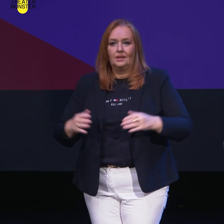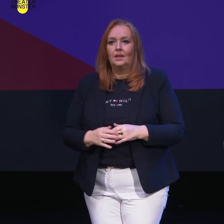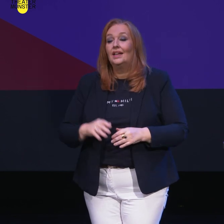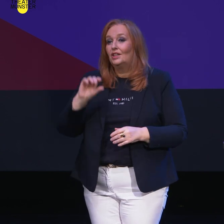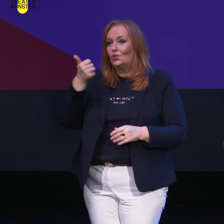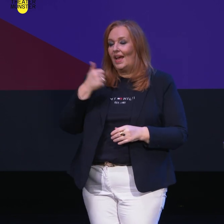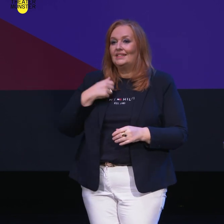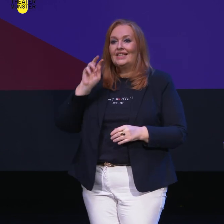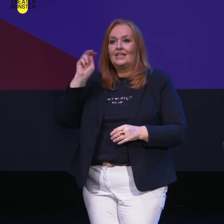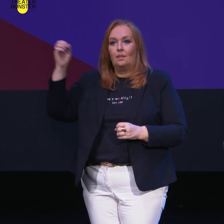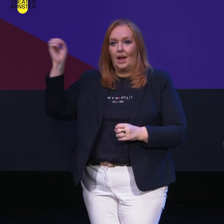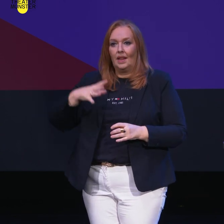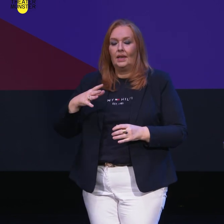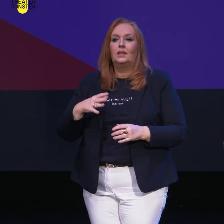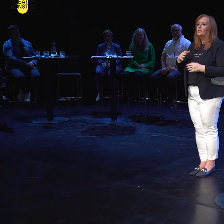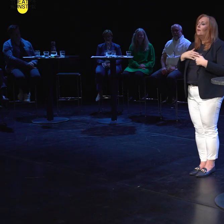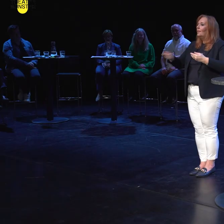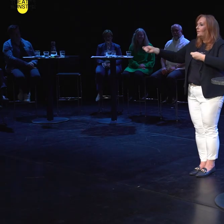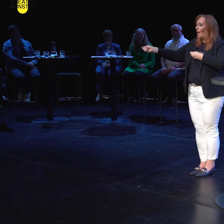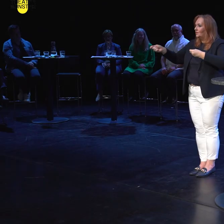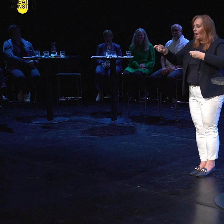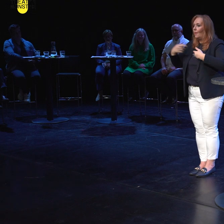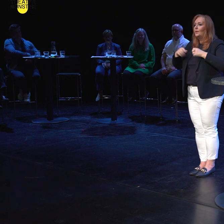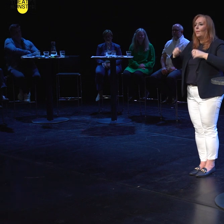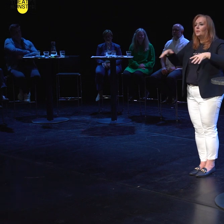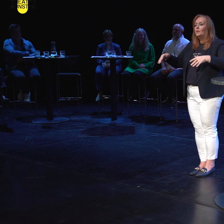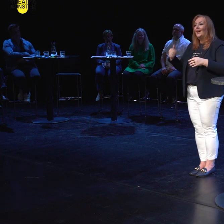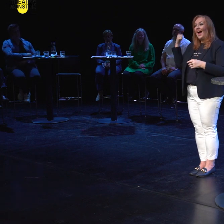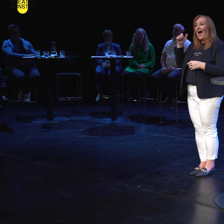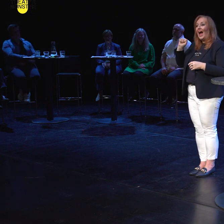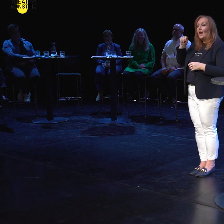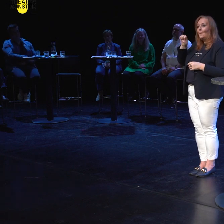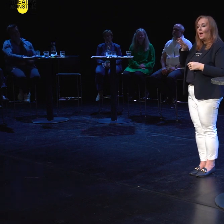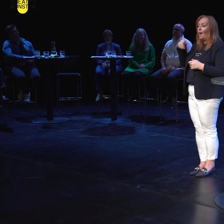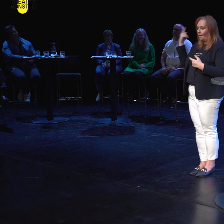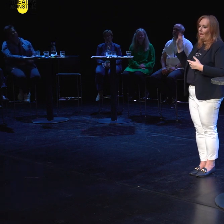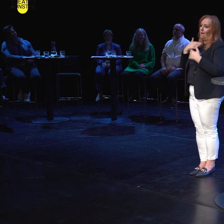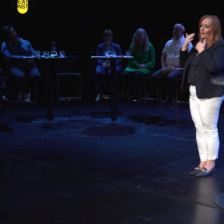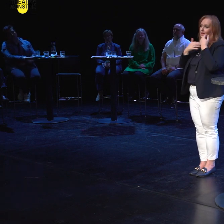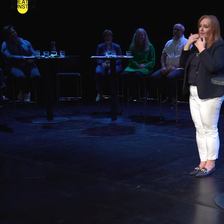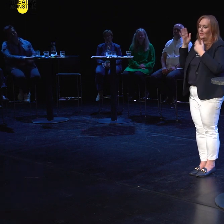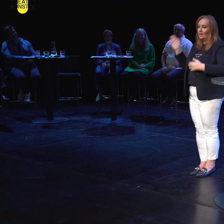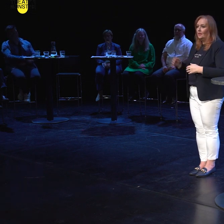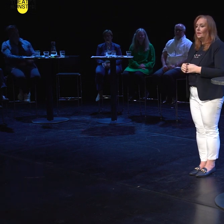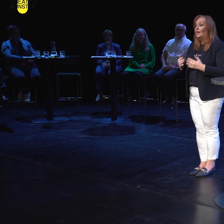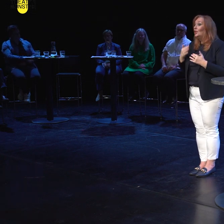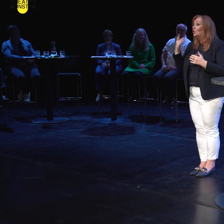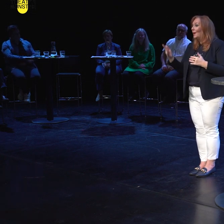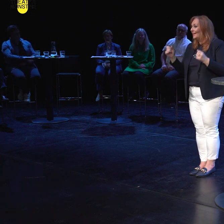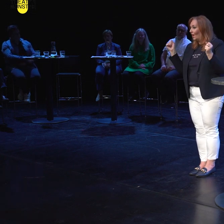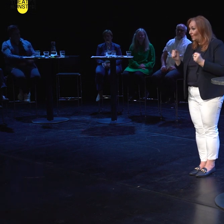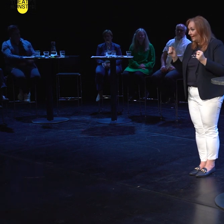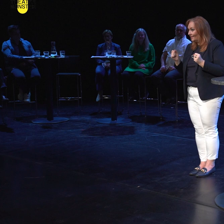Silberlicht, ein Tanzabend mit Barockmusik, worüber Angela Meir mehr erzählen wird. Später im Winter,